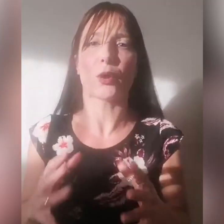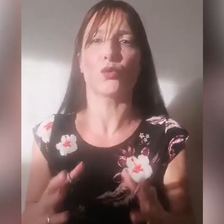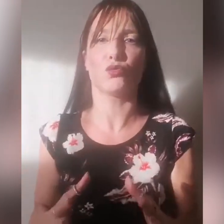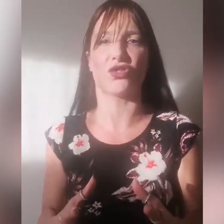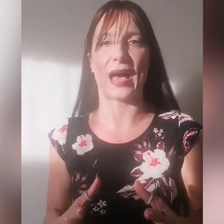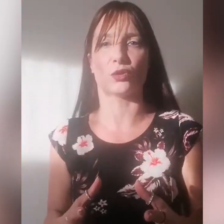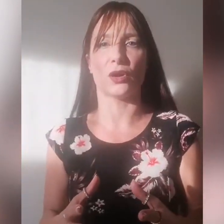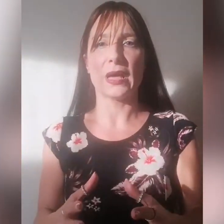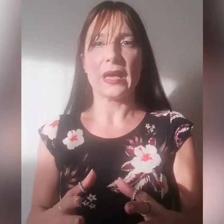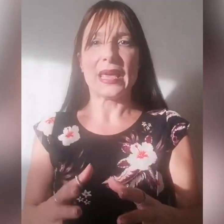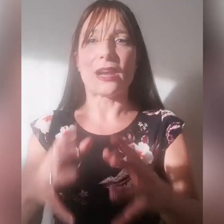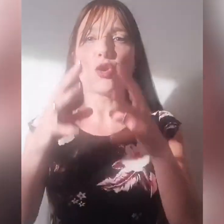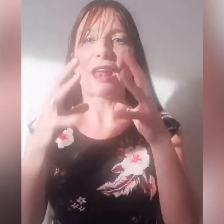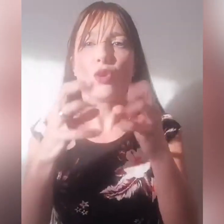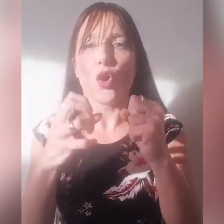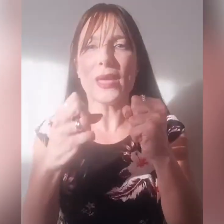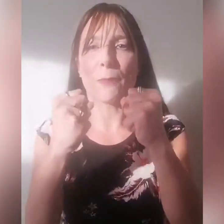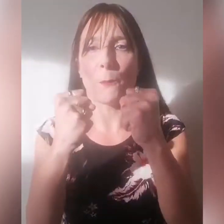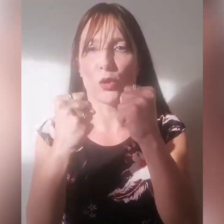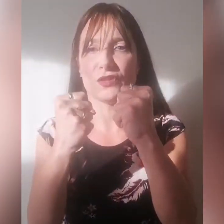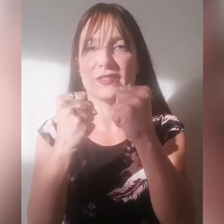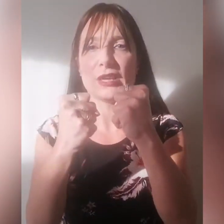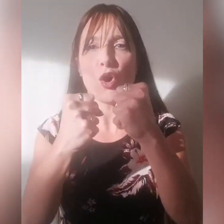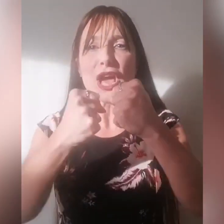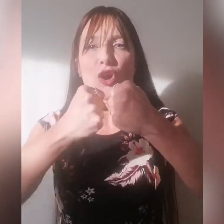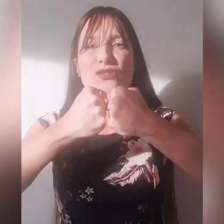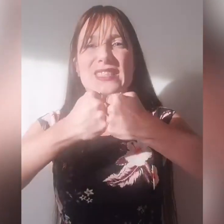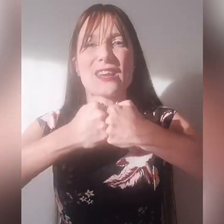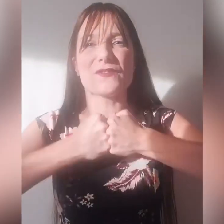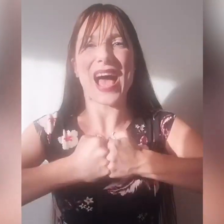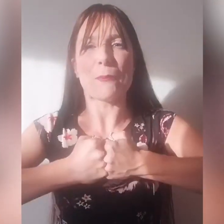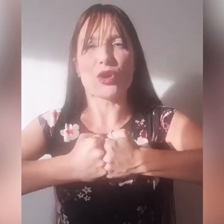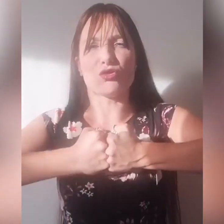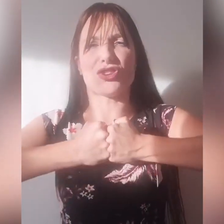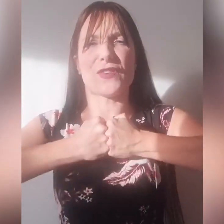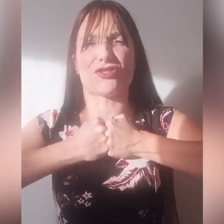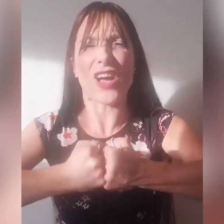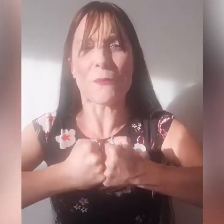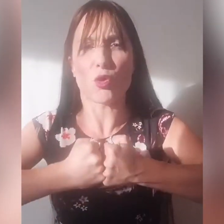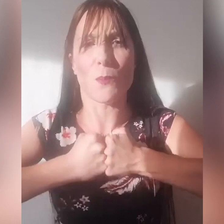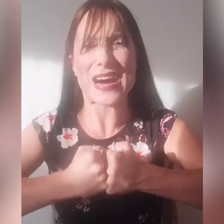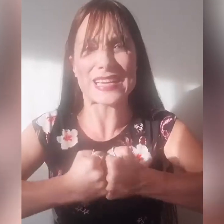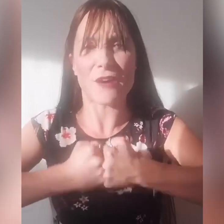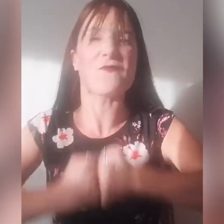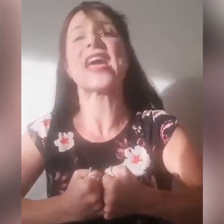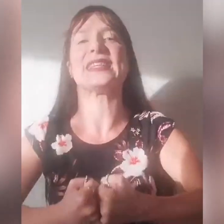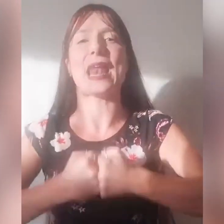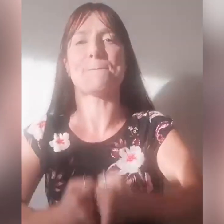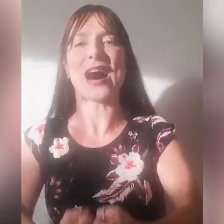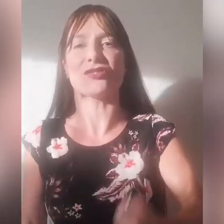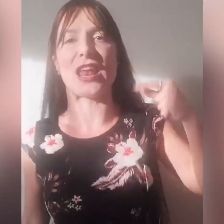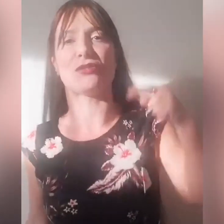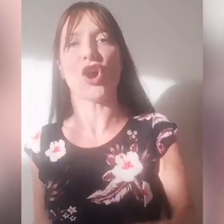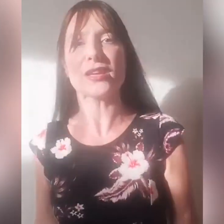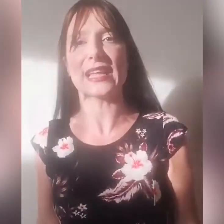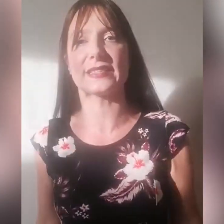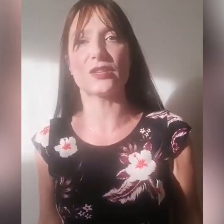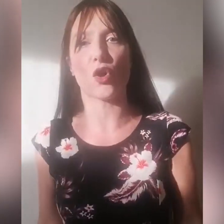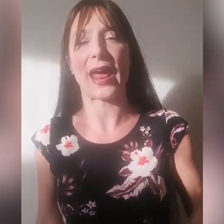pronunciato e allora noi popolo di Dio conserviamo e non ci facciamo rubare la fede, la pace, la gioia del Signore